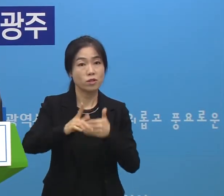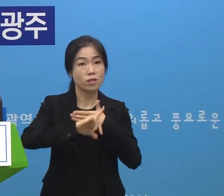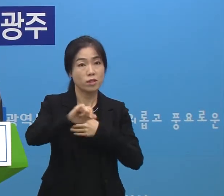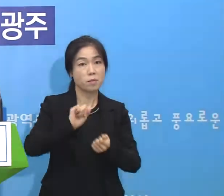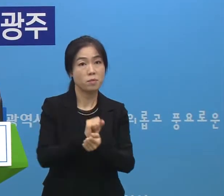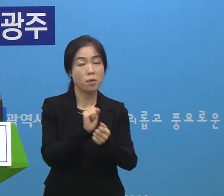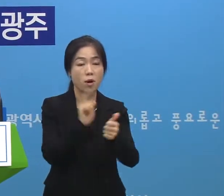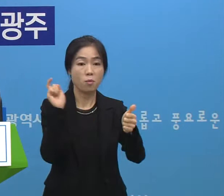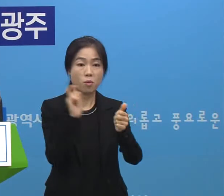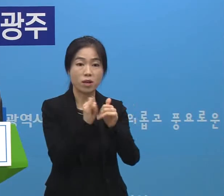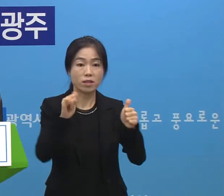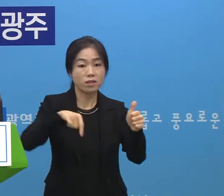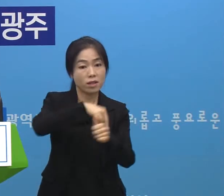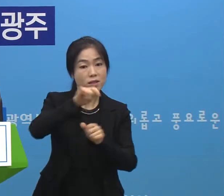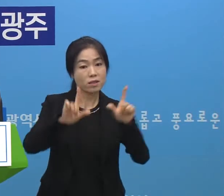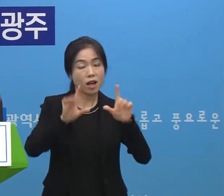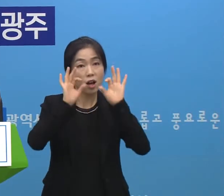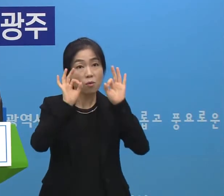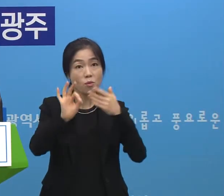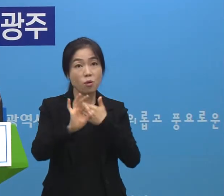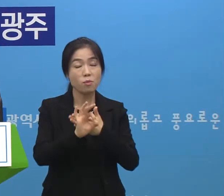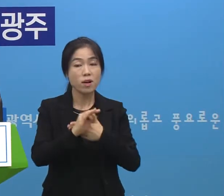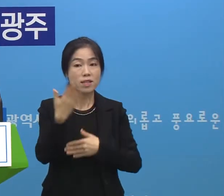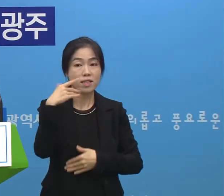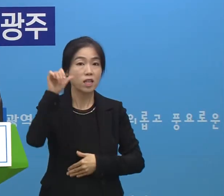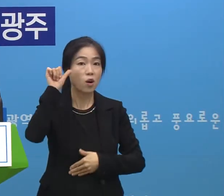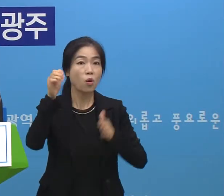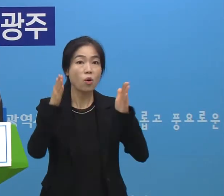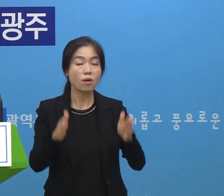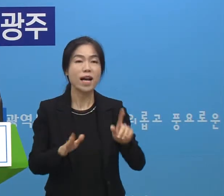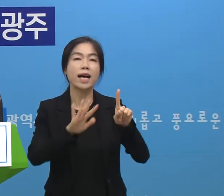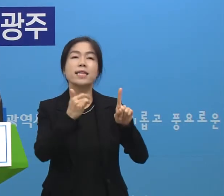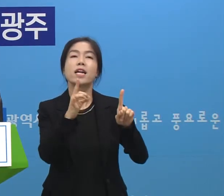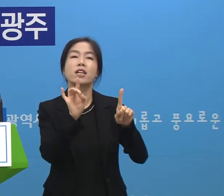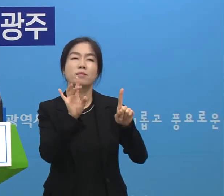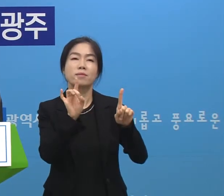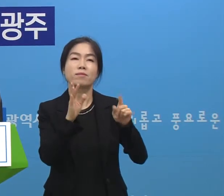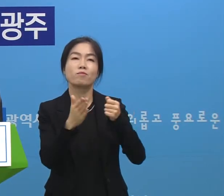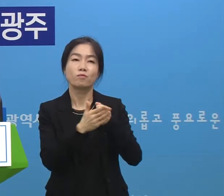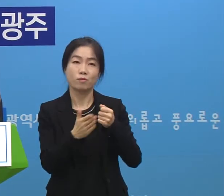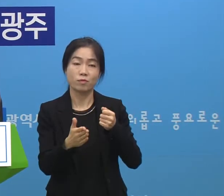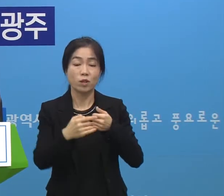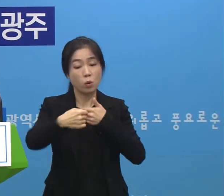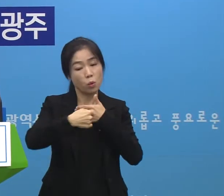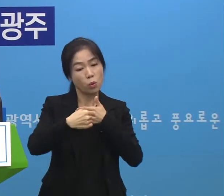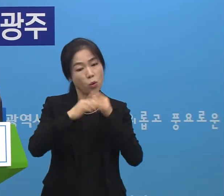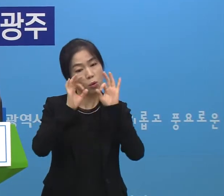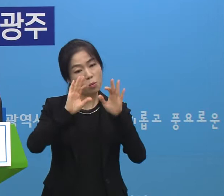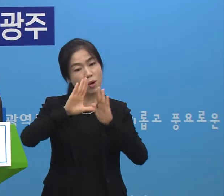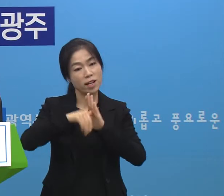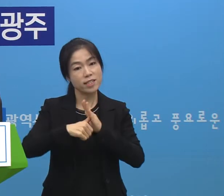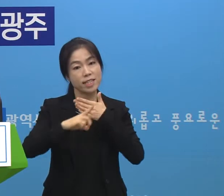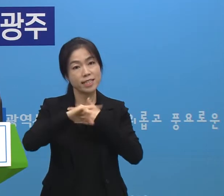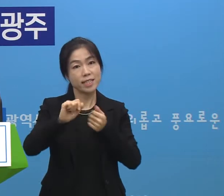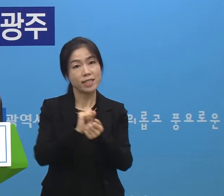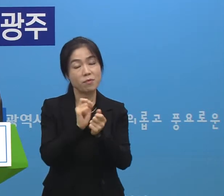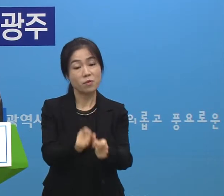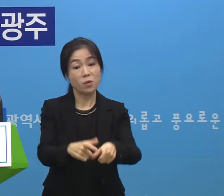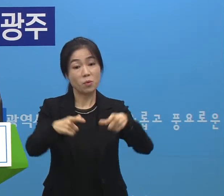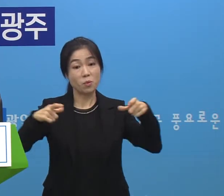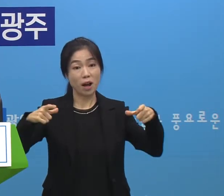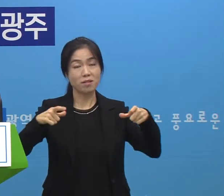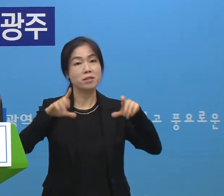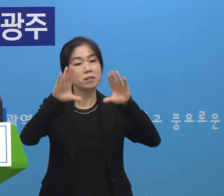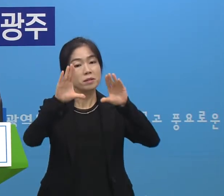확진자 상황을 보면 지난 5일 동안 한 명에 그쳐 외견상으로는 지역감염 확산이